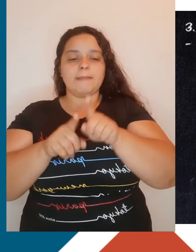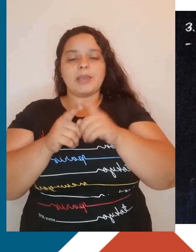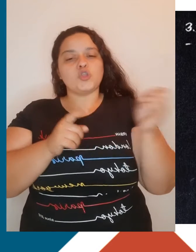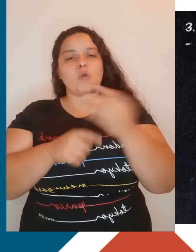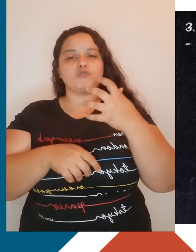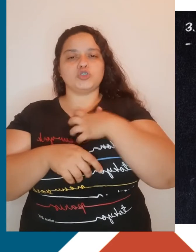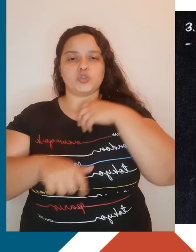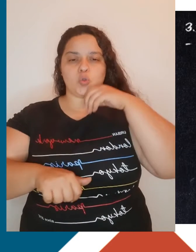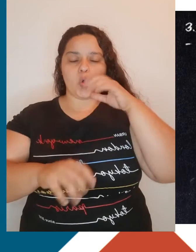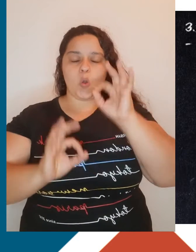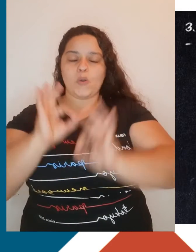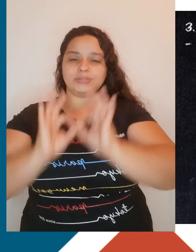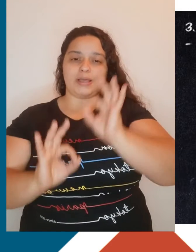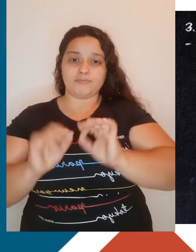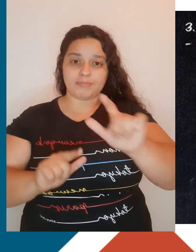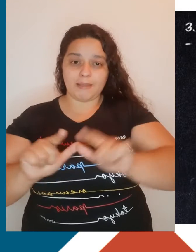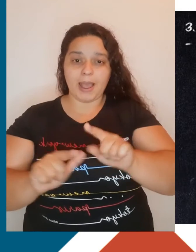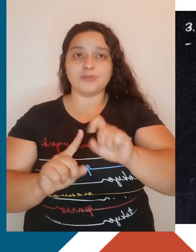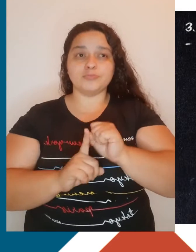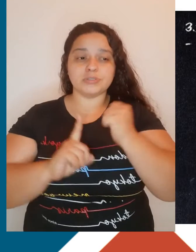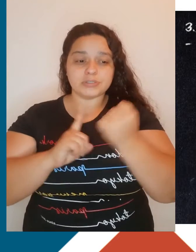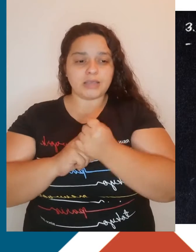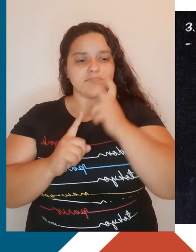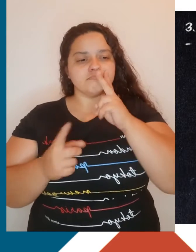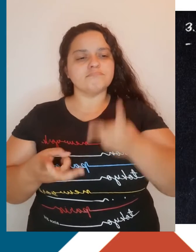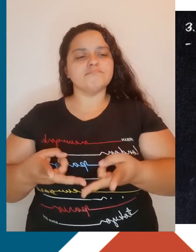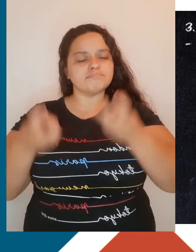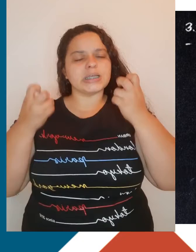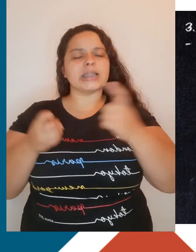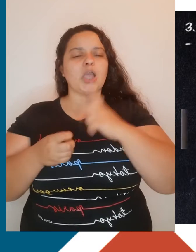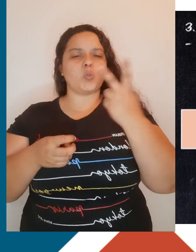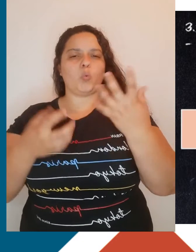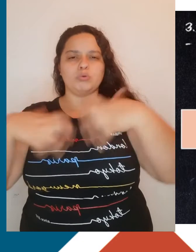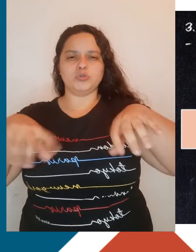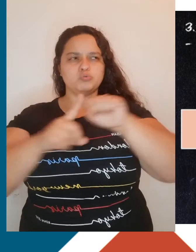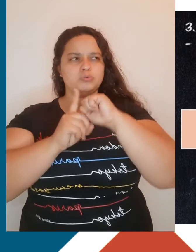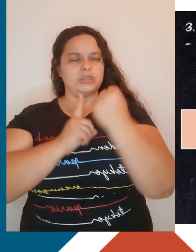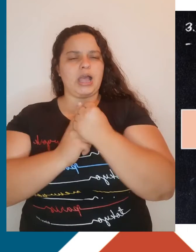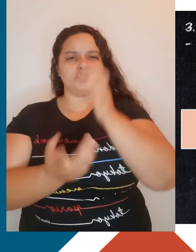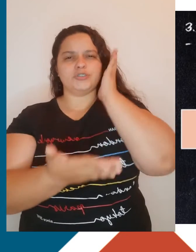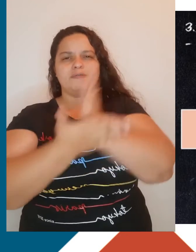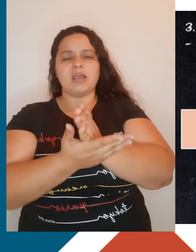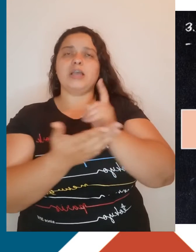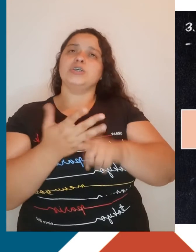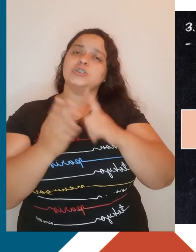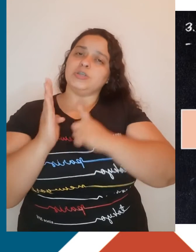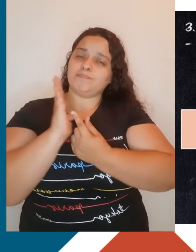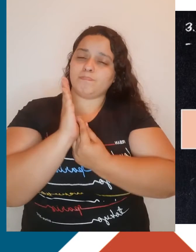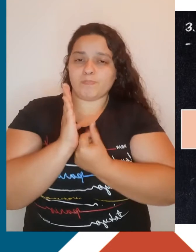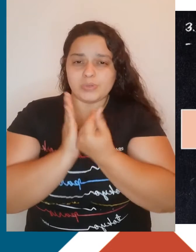trabalho, a sociedade foi sendo percebida como dividida em duas classes. A burguesia, composta pelos donos das